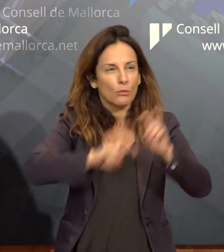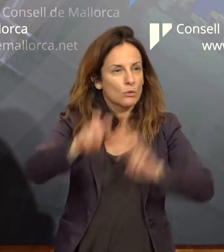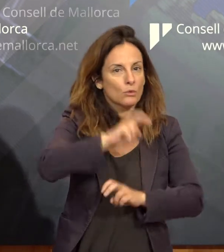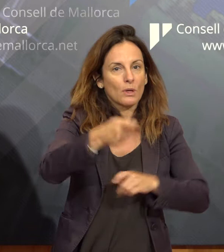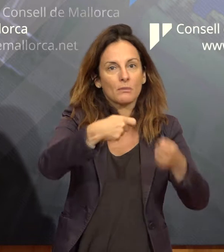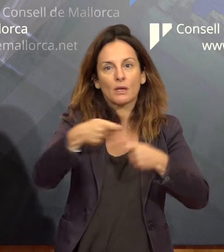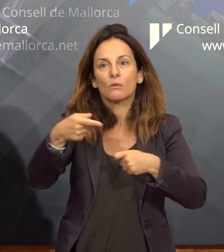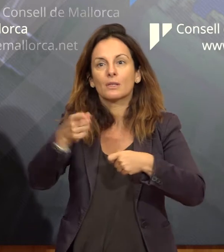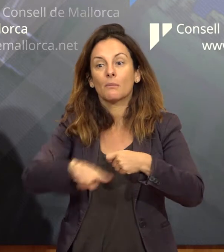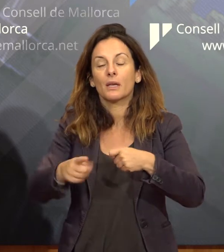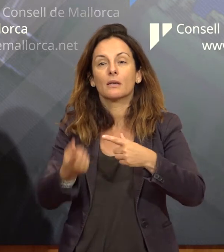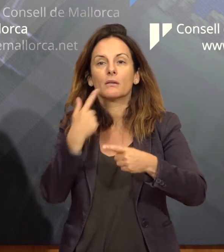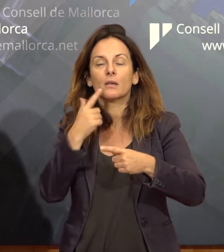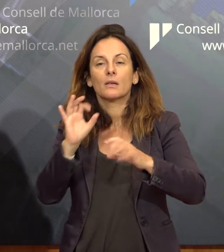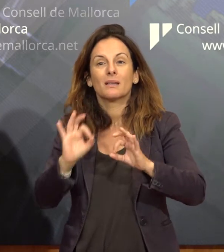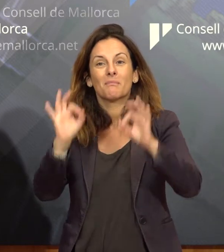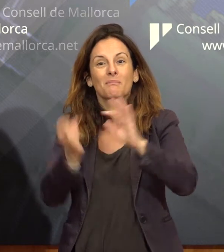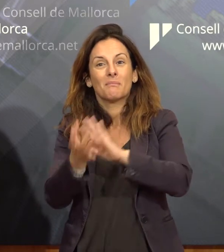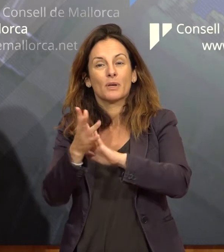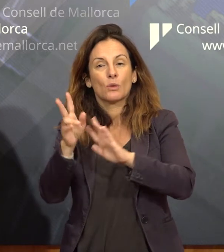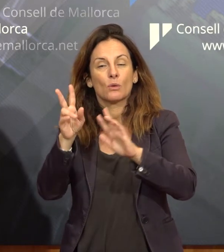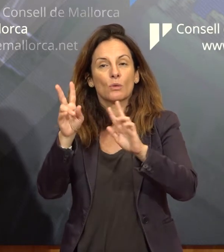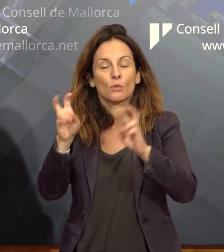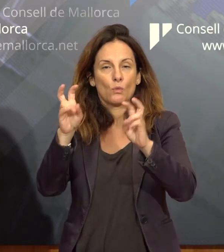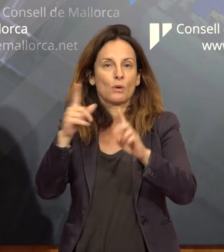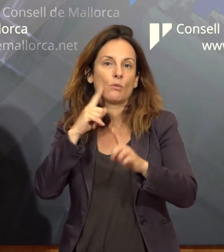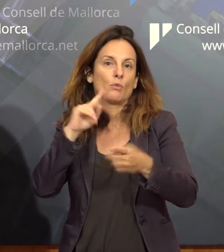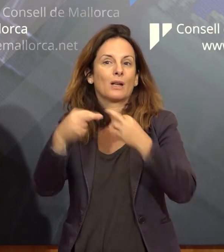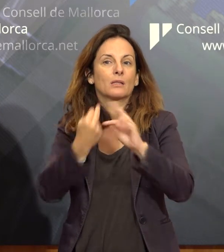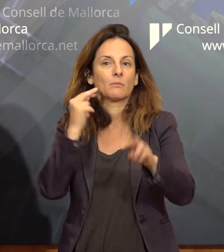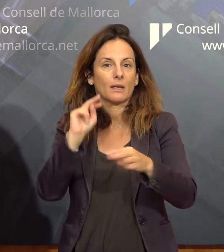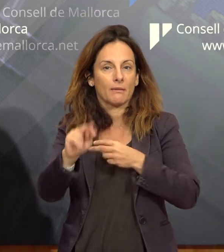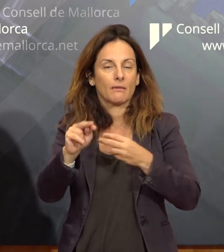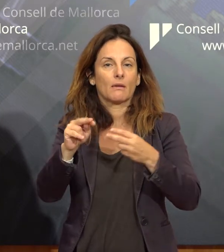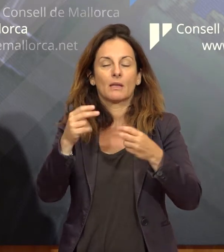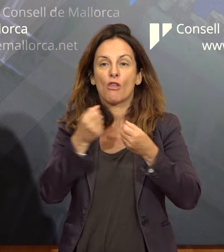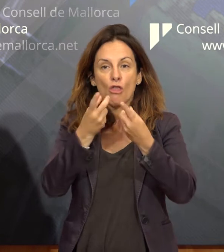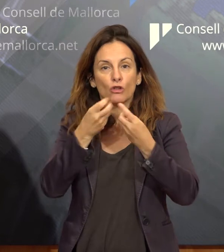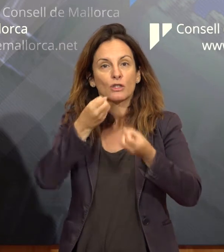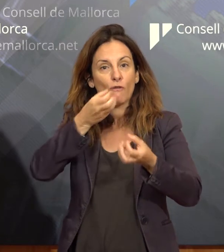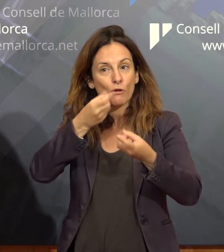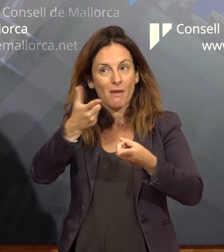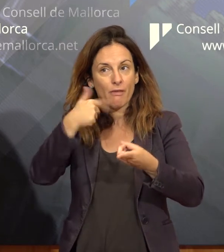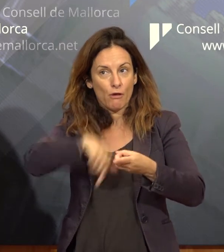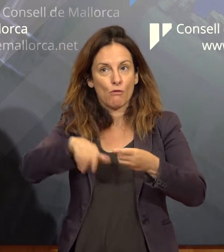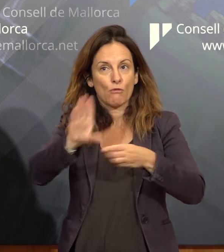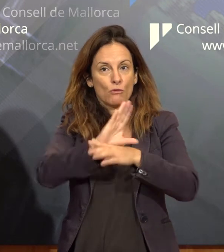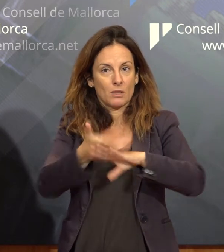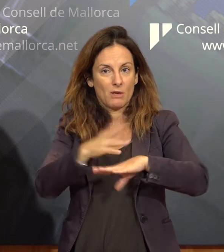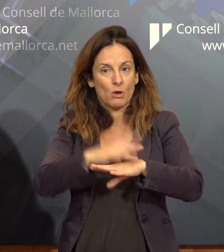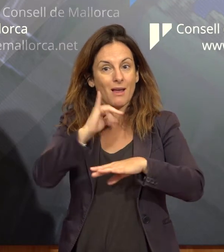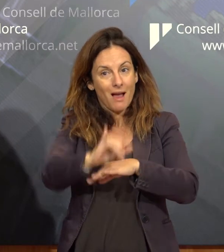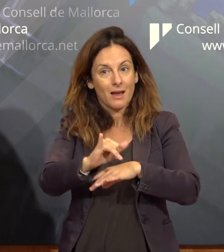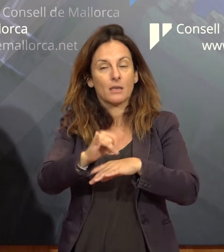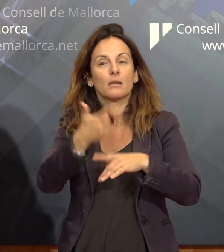de l'unitat estatística, que és un element fonamental per la major transparència de les dades, de la informació que genera el Consell Insular de